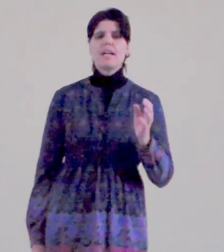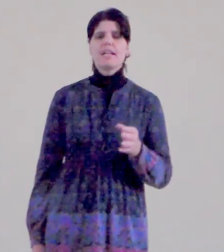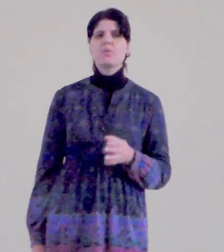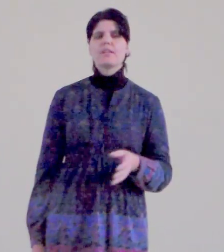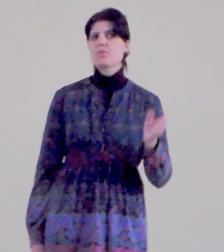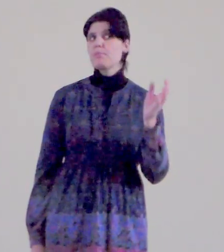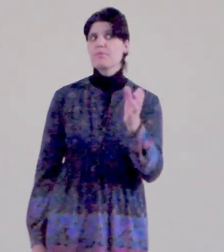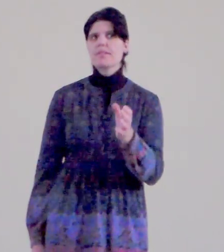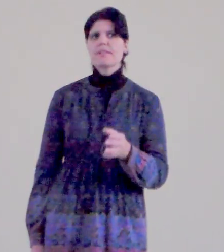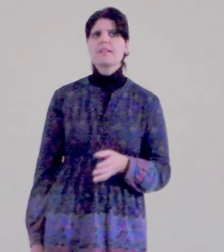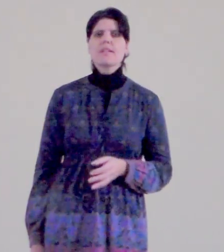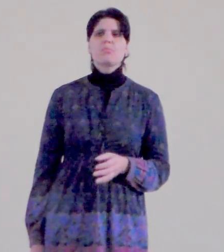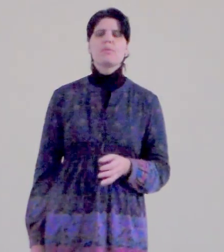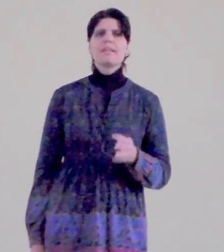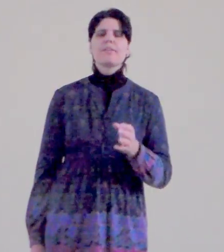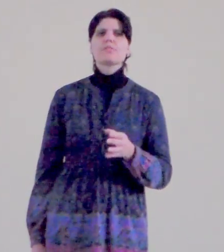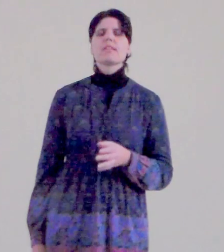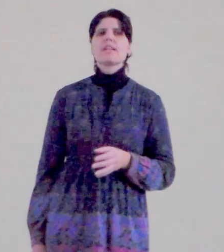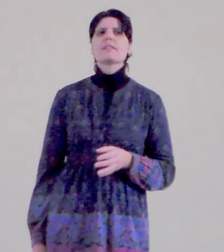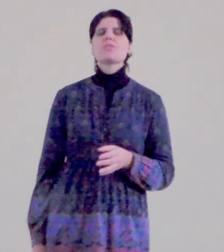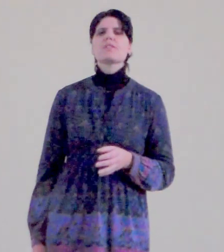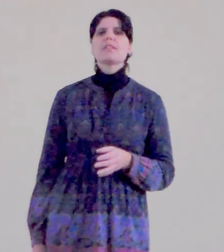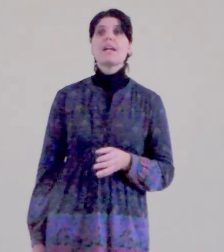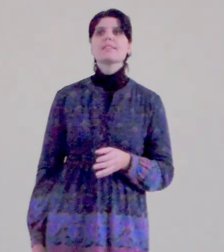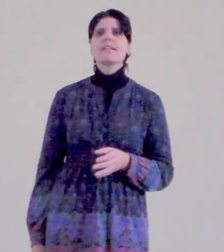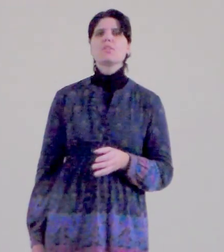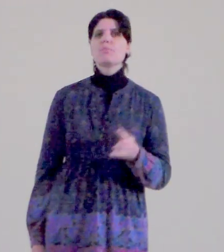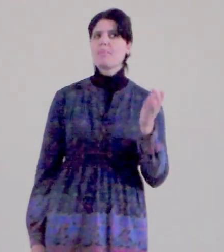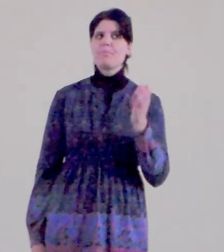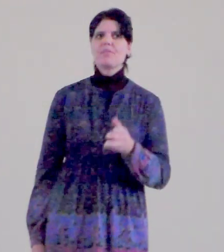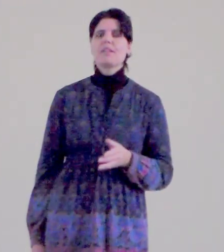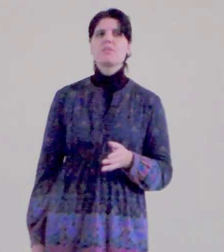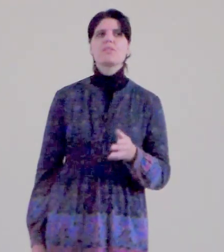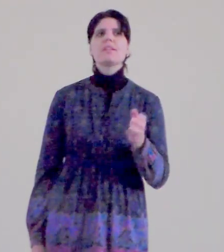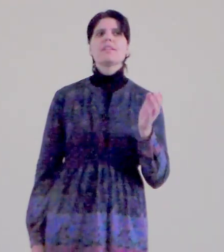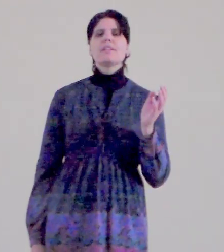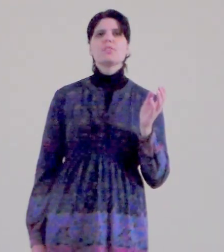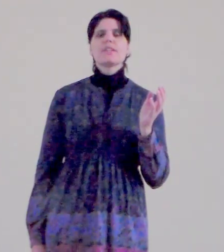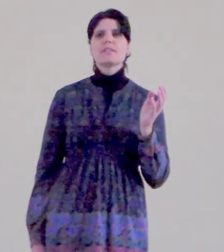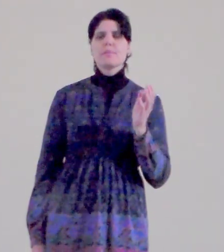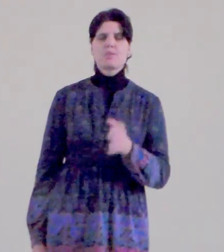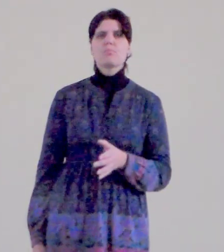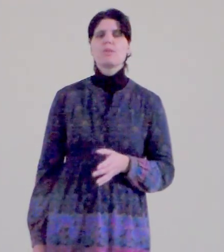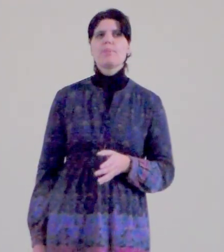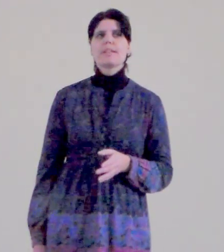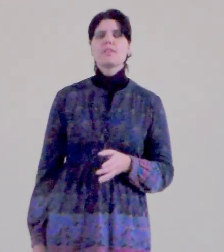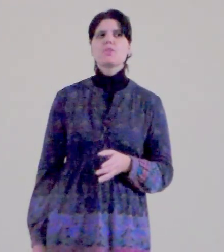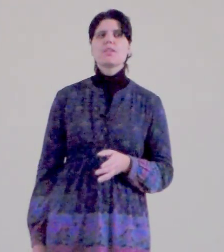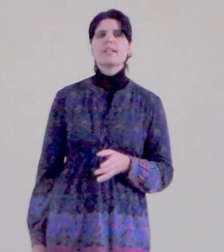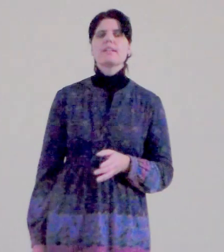Haleluja, takže v podstatě budeme navazovat na dnešní ukázání, že máme být vděční, že jsme přijmuli Pane Ježíše